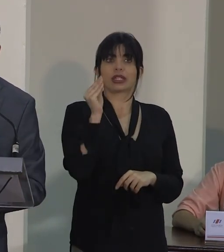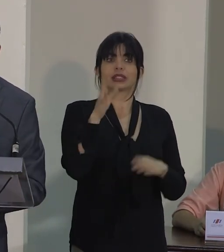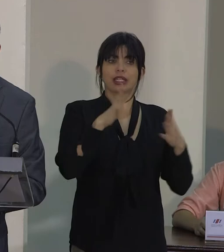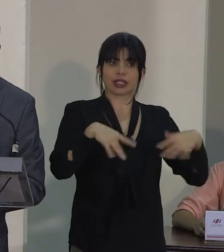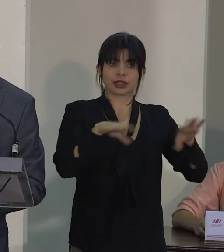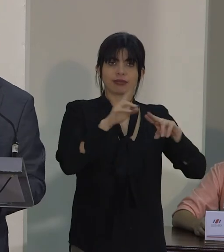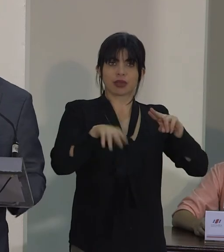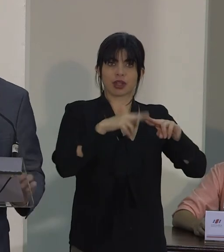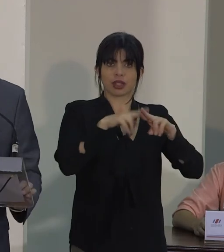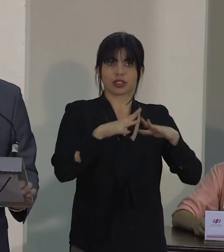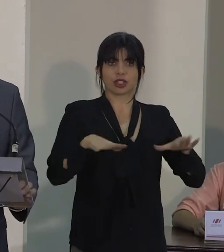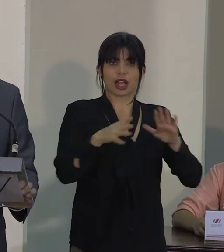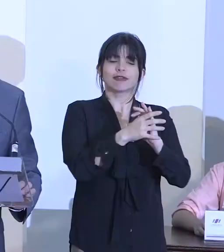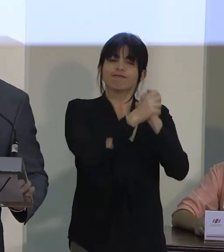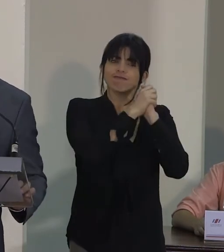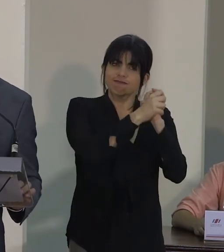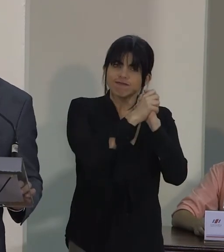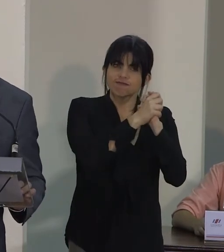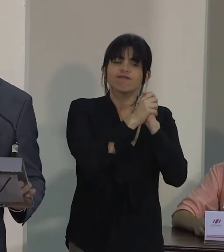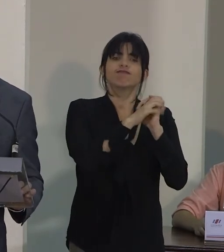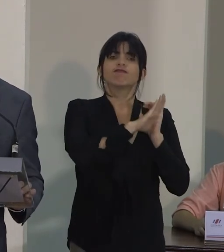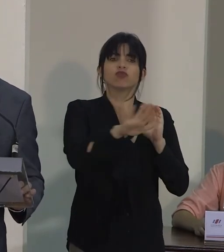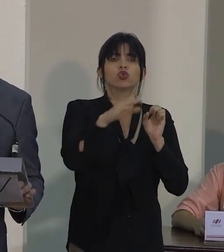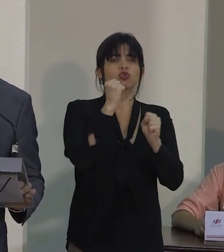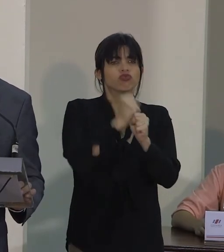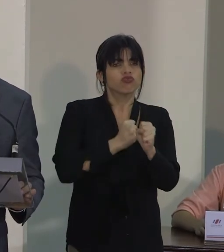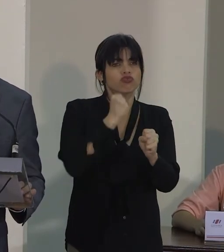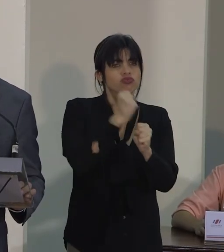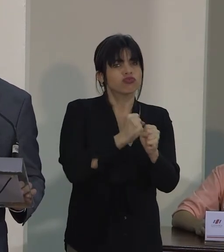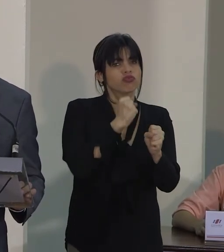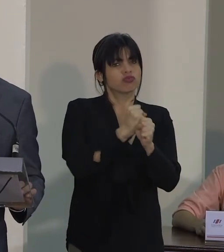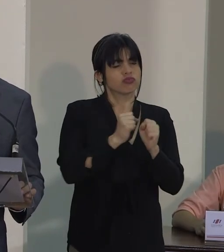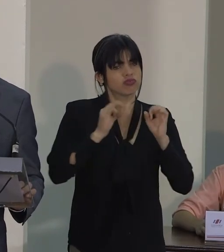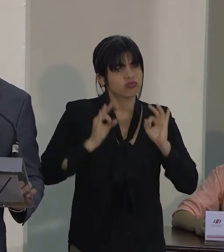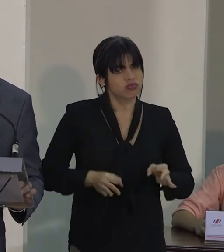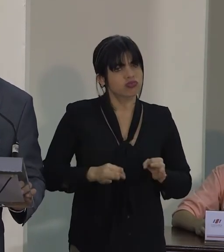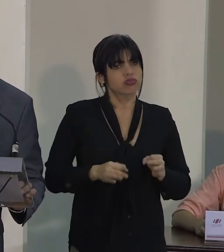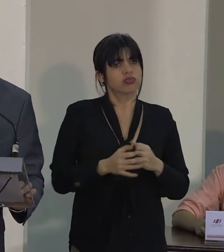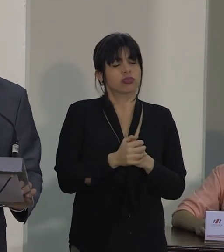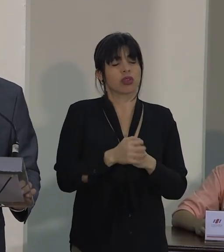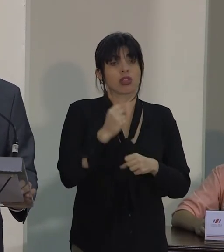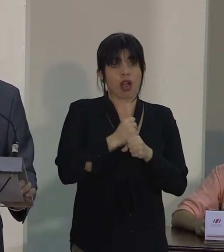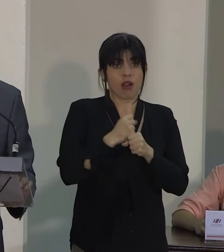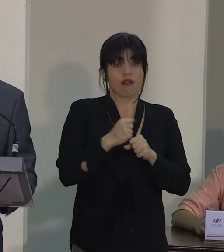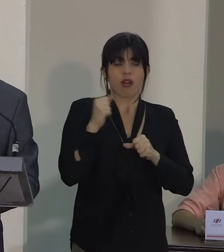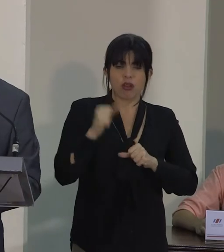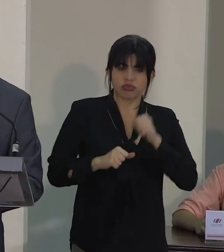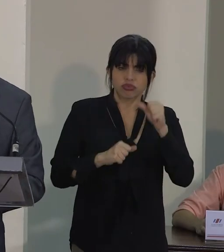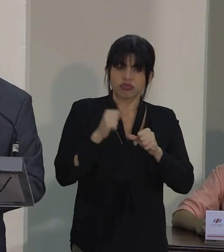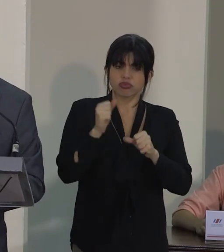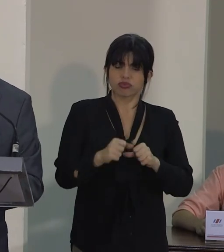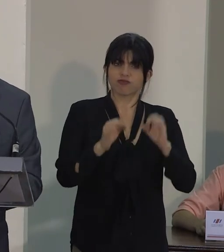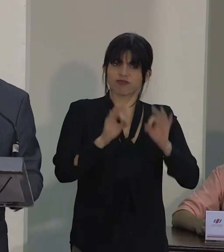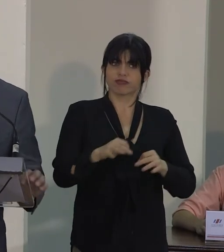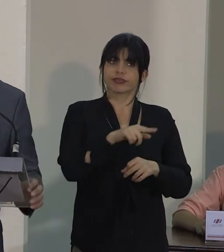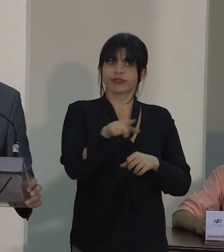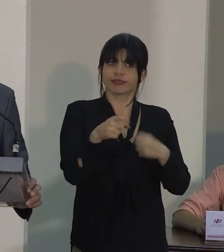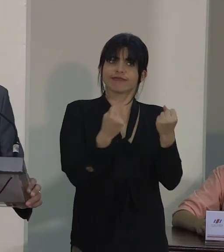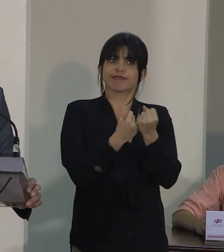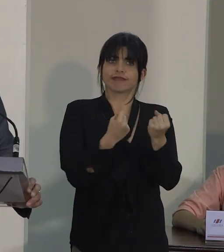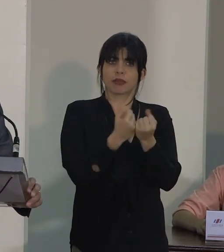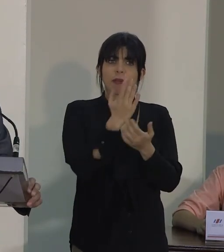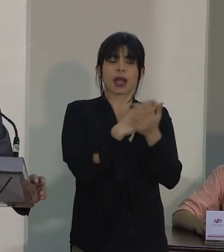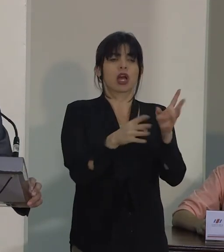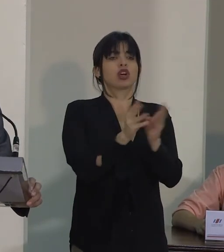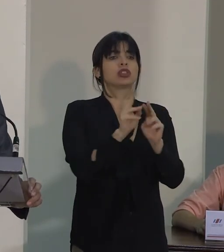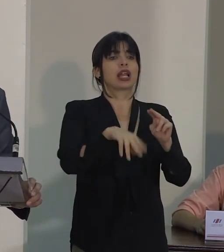territorio nacional. Felicitamos el trabajo y decidido, el trabajo constante y decidido que impulsó el